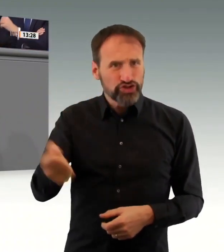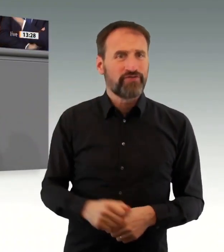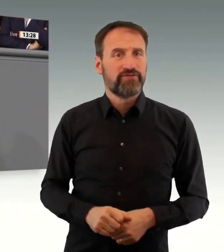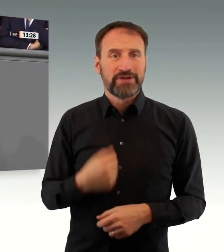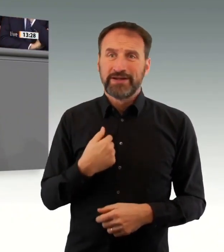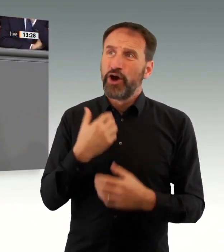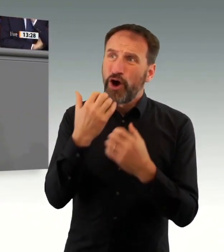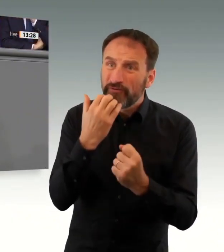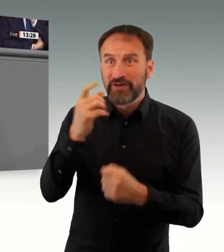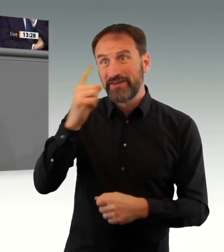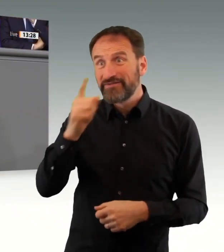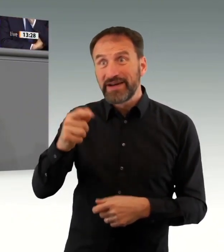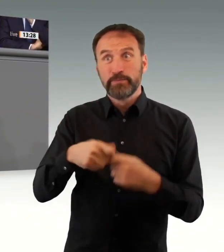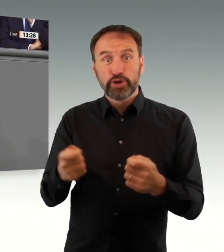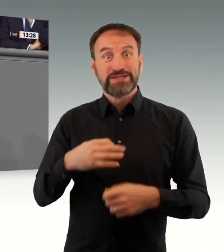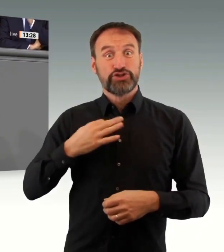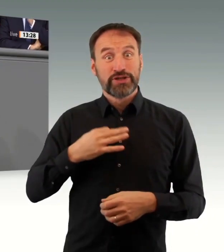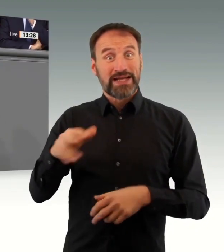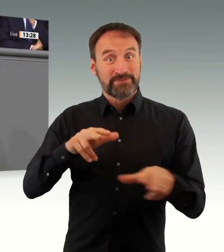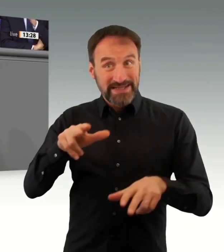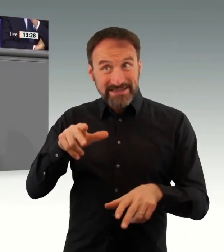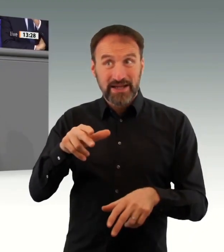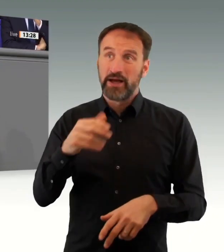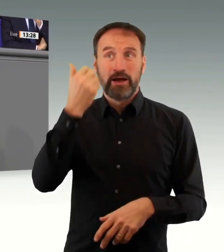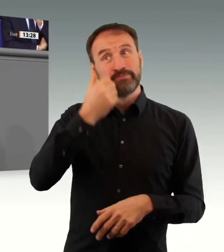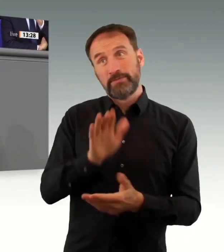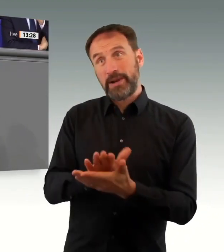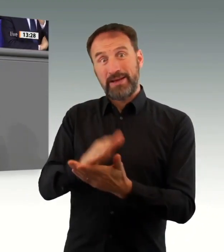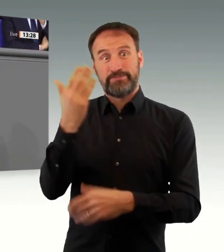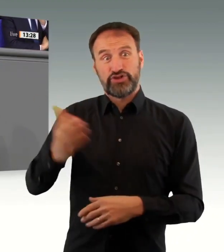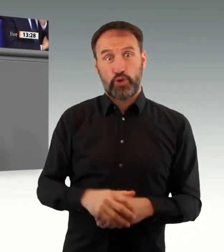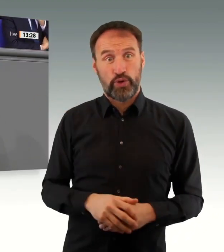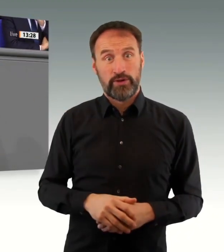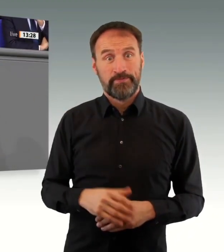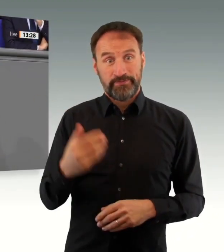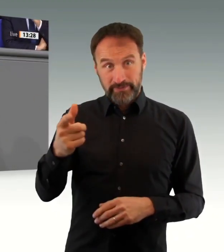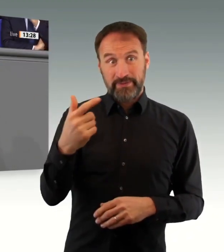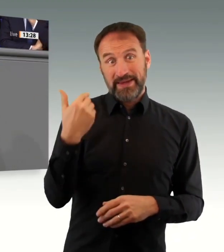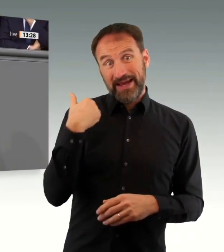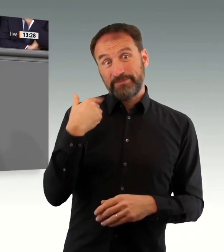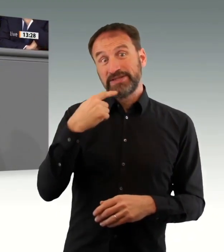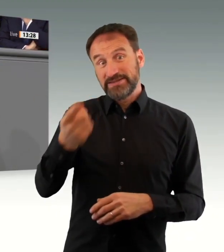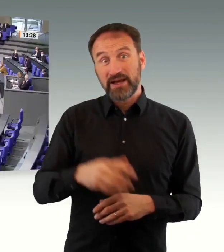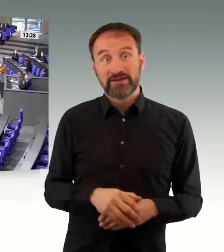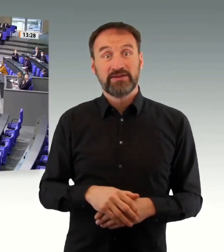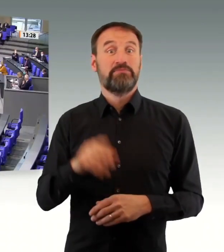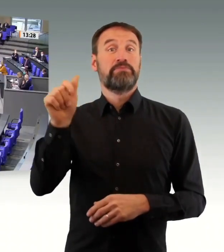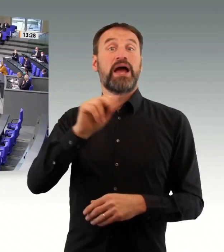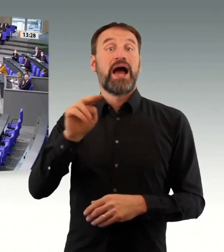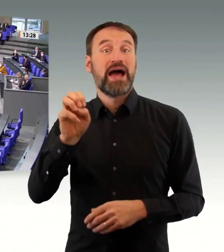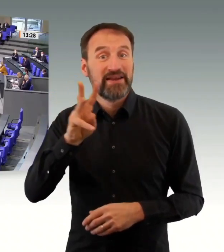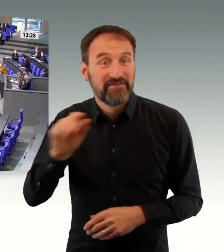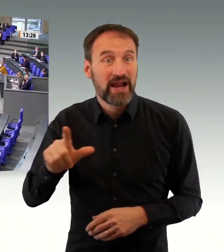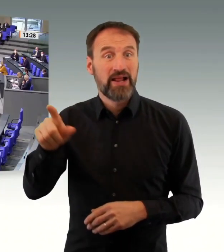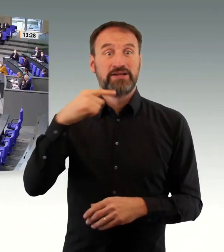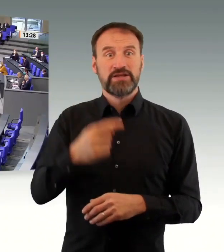Sie sich ankreiden lassen, meine Damen und Herren. Herr Lutschak, ich habe jetzt mehrere Wortmeldungen. Einmal aus der Fraktion Bündnis 90 die